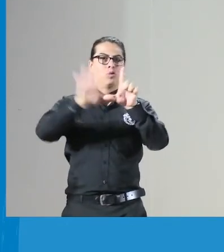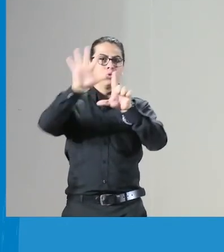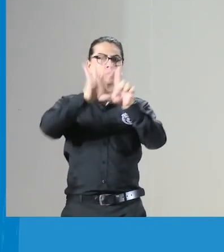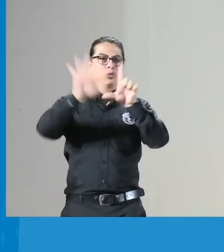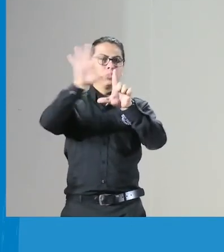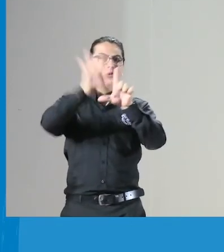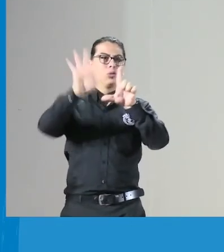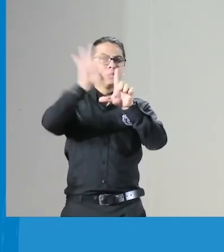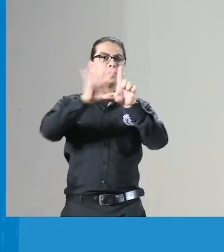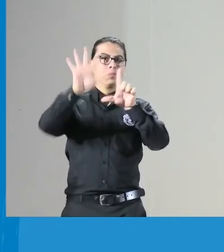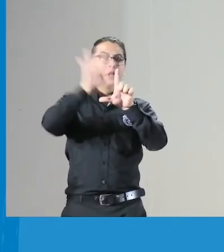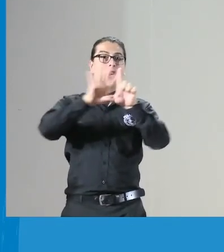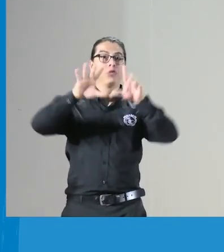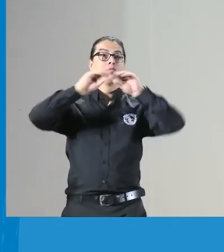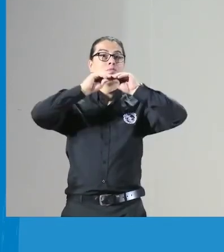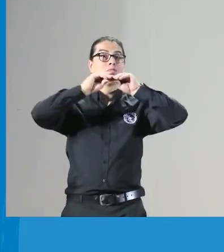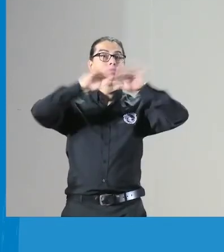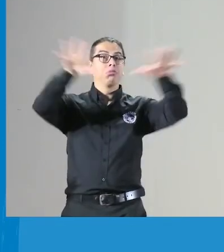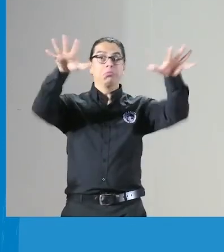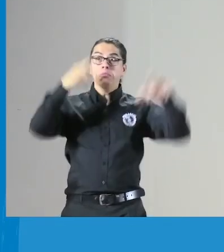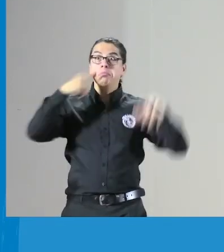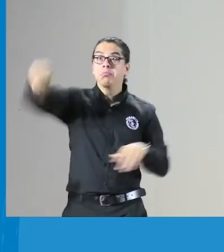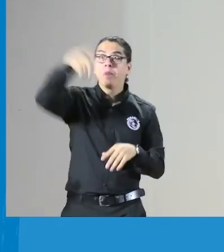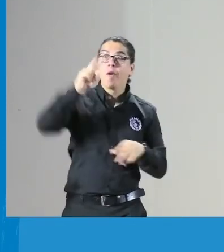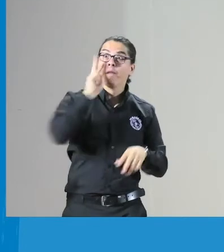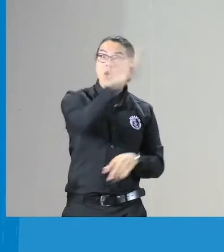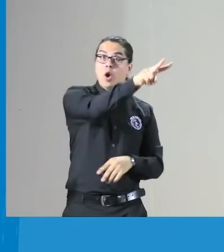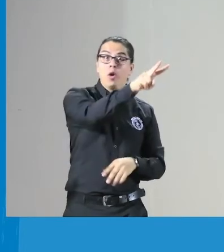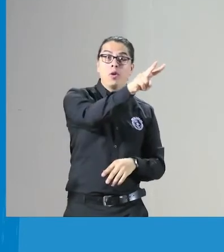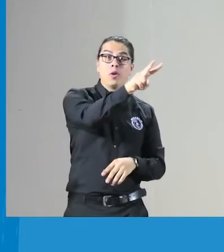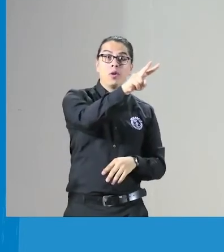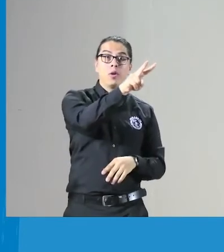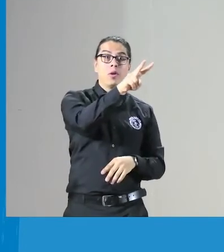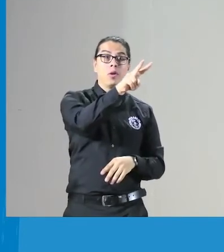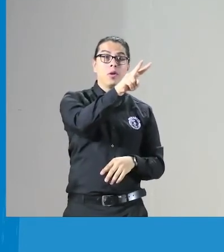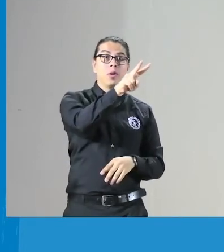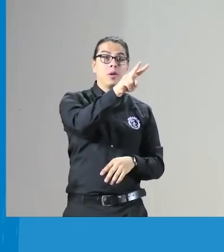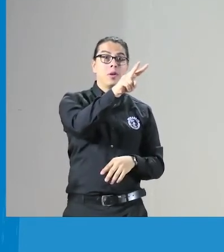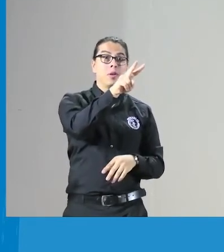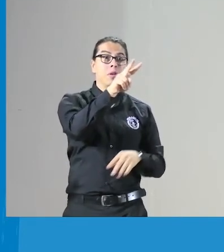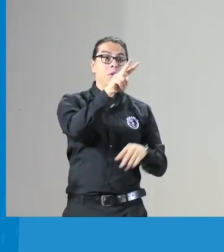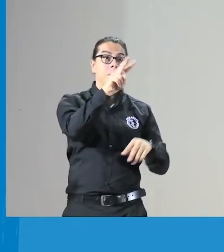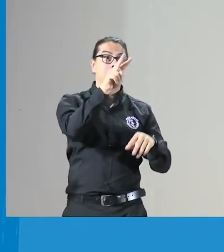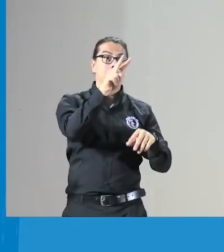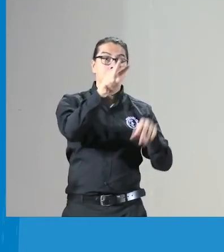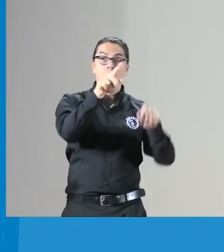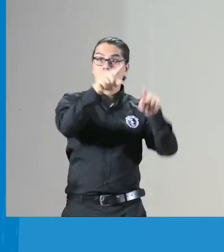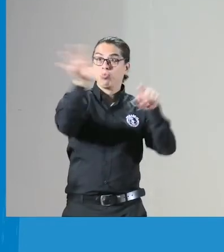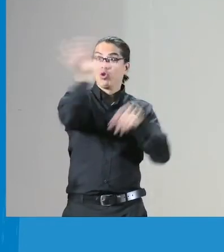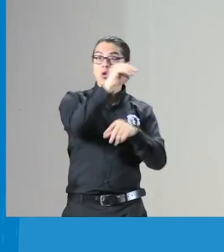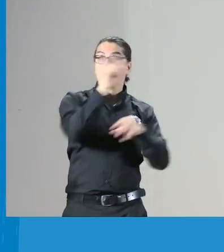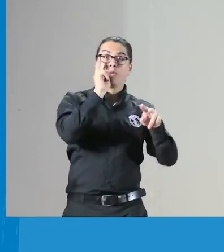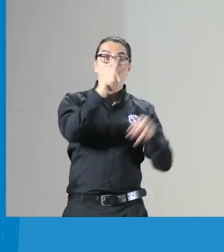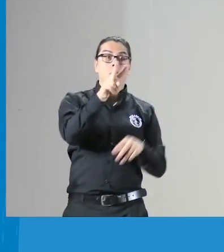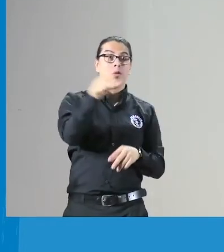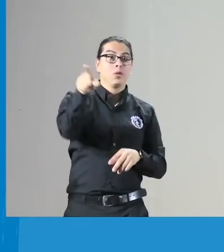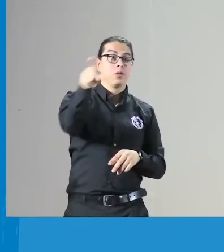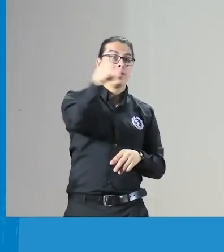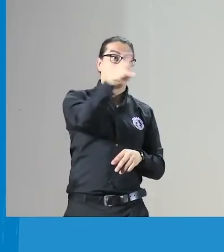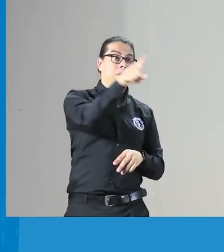hicieron públicos en Fenasco ¿ustedes vieron en el Facebook